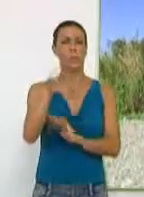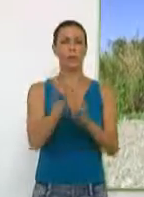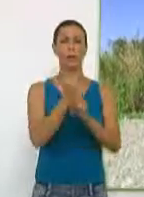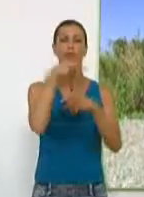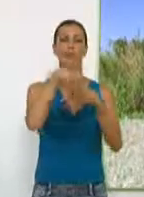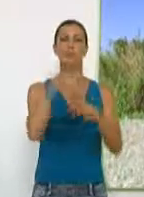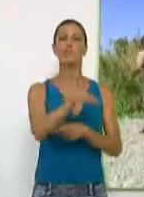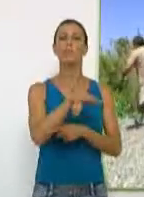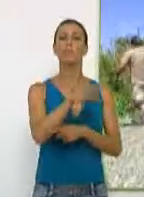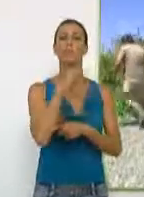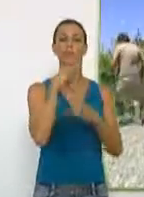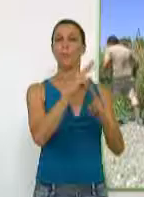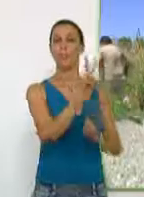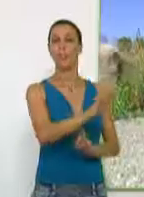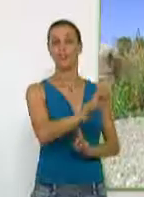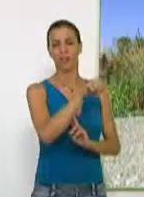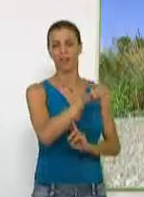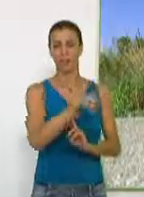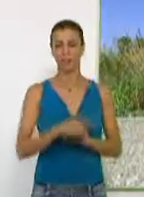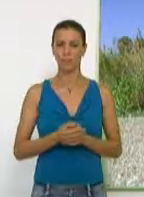trabajador municipal en el espacio verde, Pepe Larios.